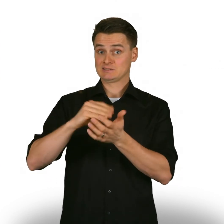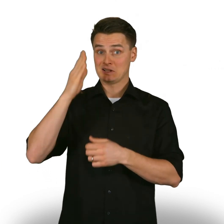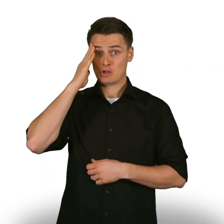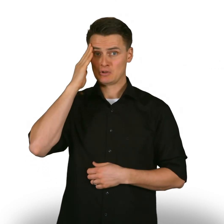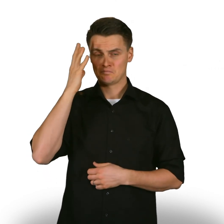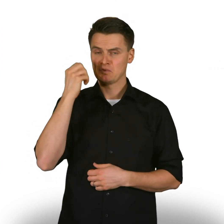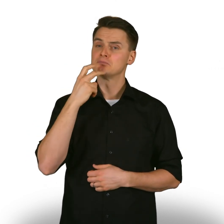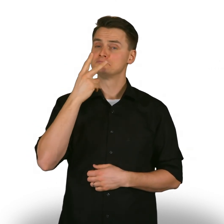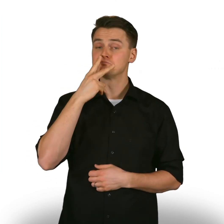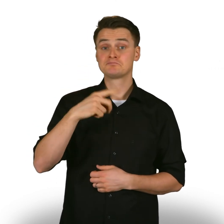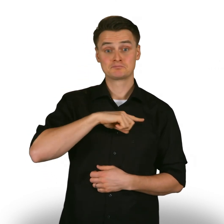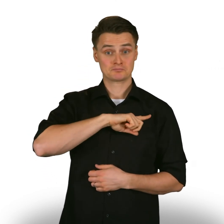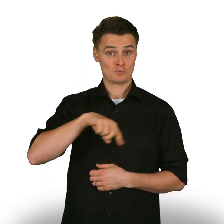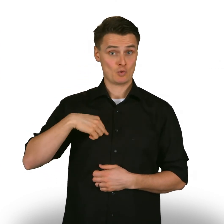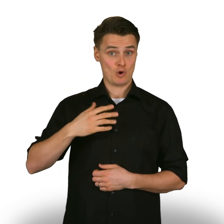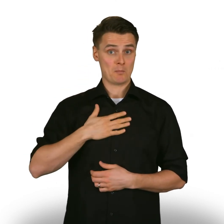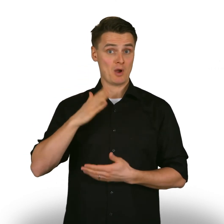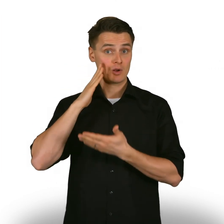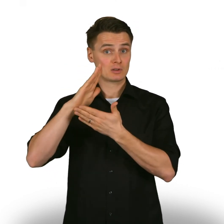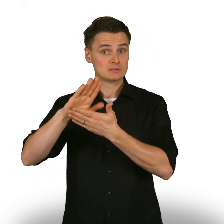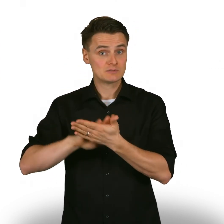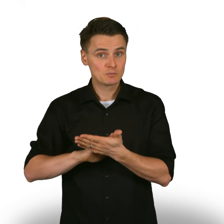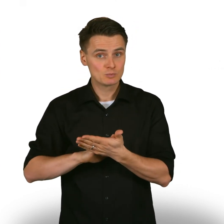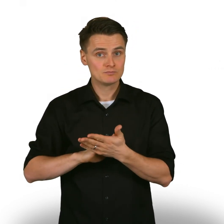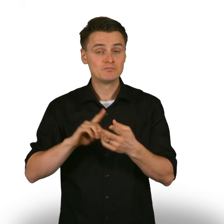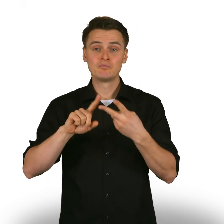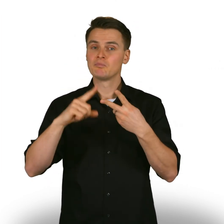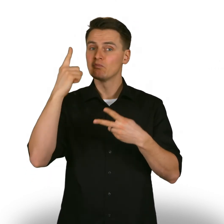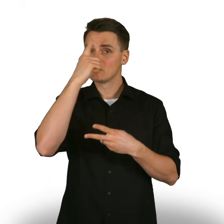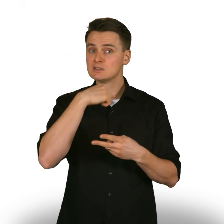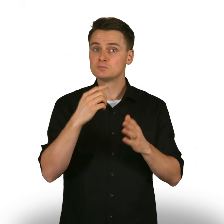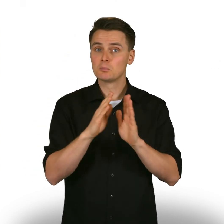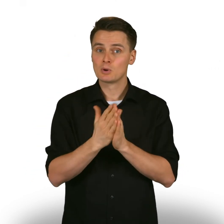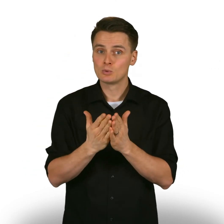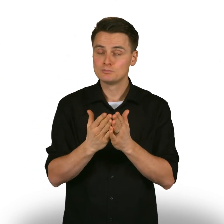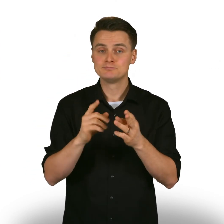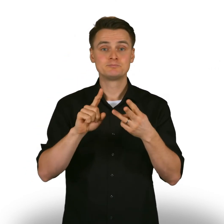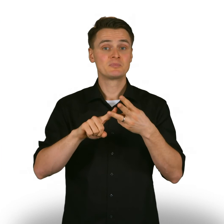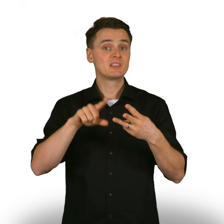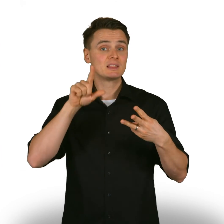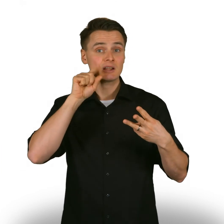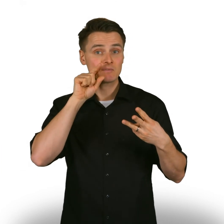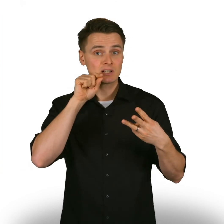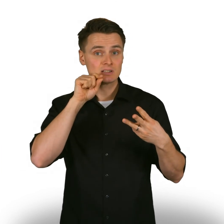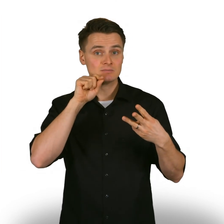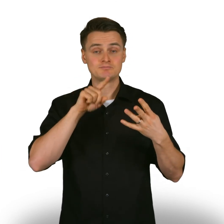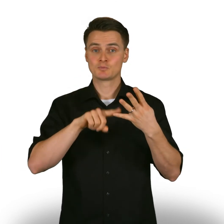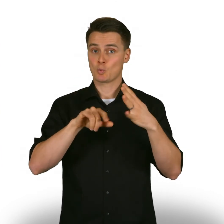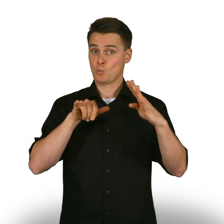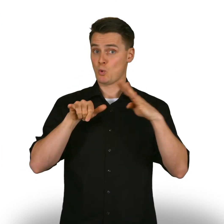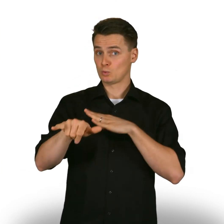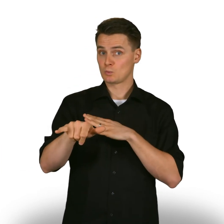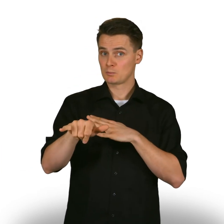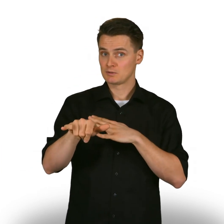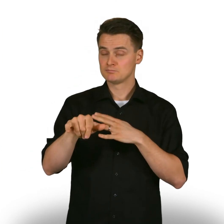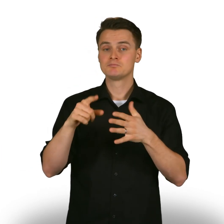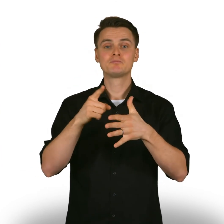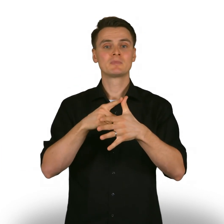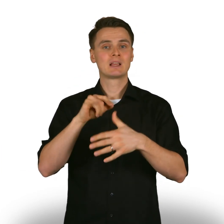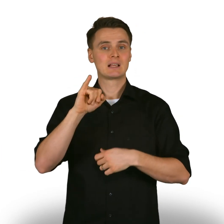Lisätietoja löytyy SDPn kotisivuilta, Facebookista, Twitteristä, YouTubesta